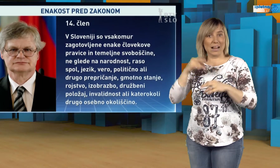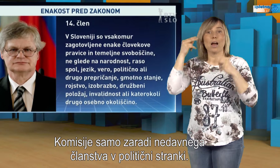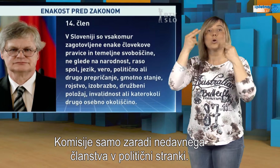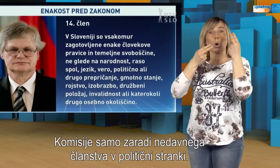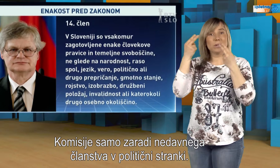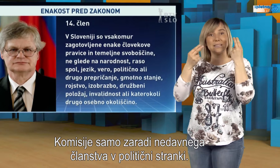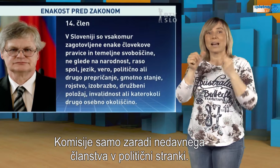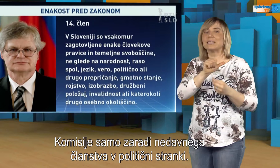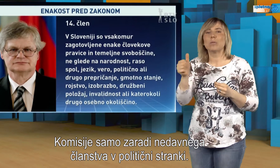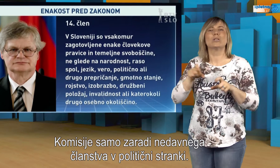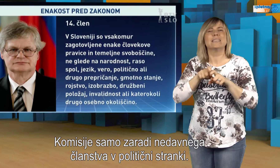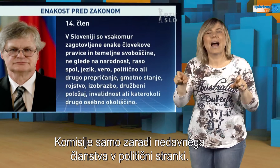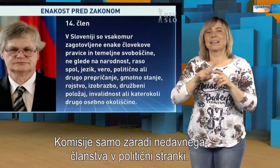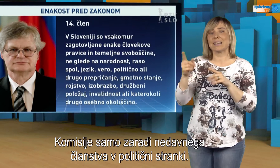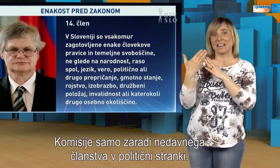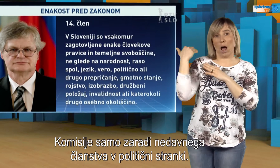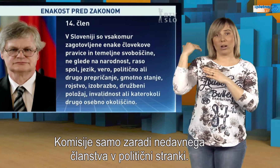nedavnega članstva v politični stranki.